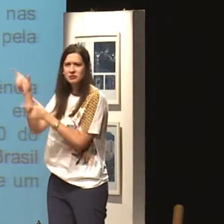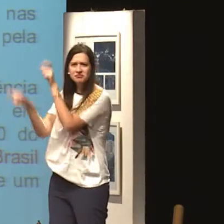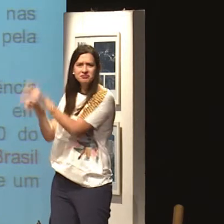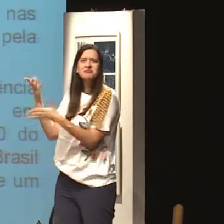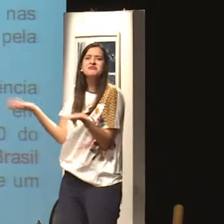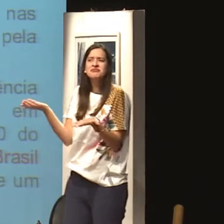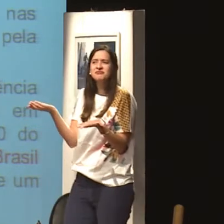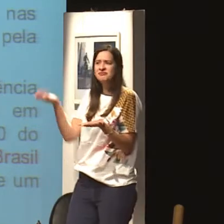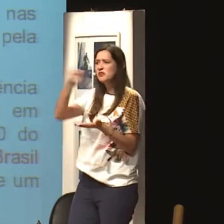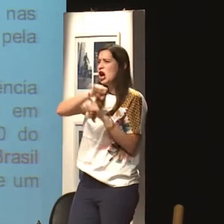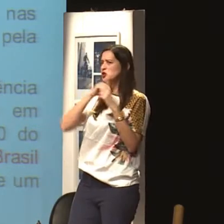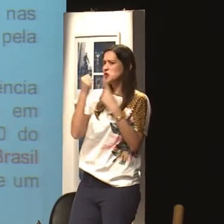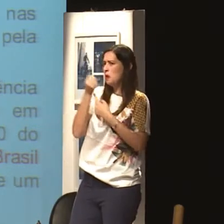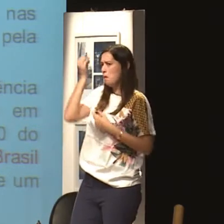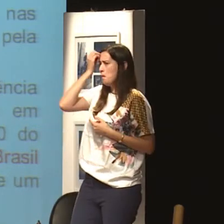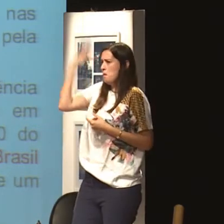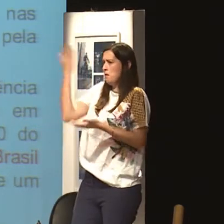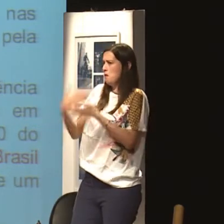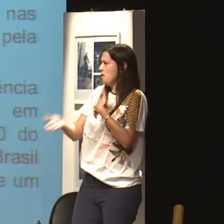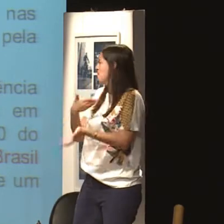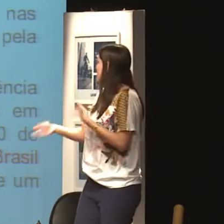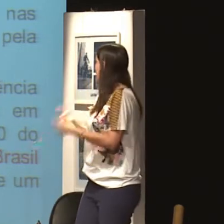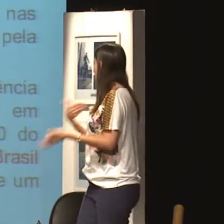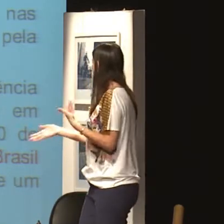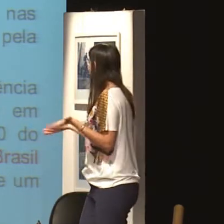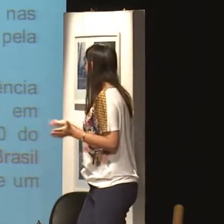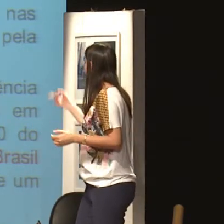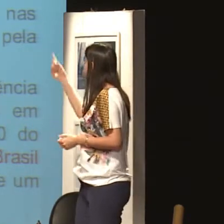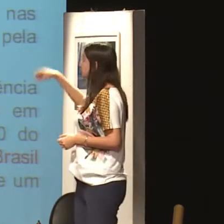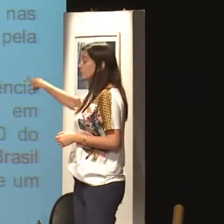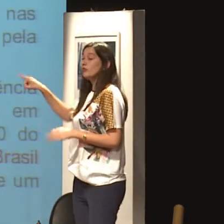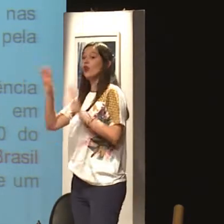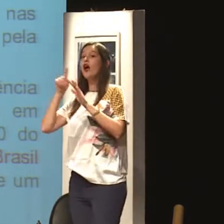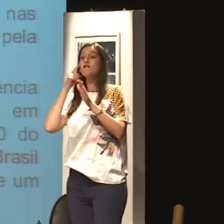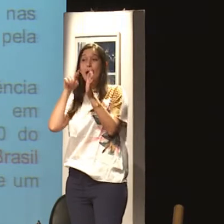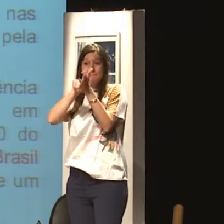E essa surda, ela tem visibilidade? Ela é vista socialmente? A sociedade pensa nela?